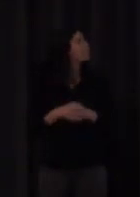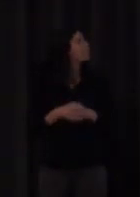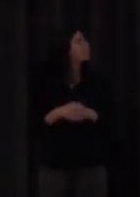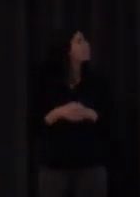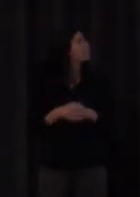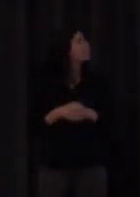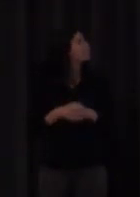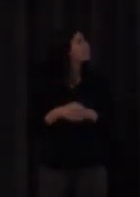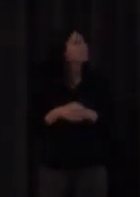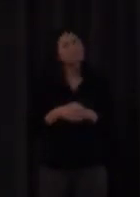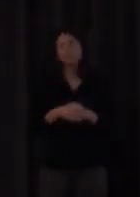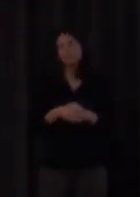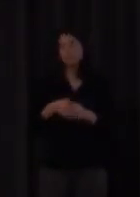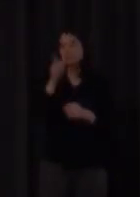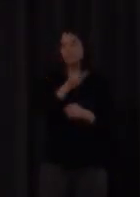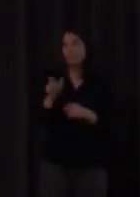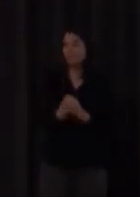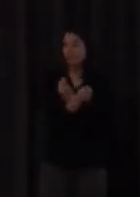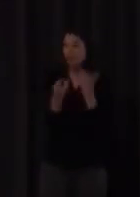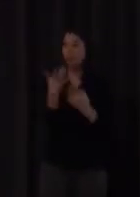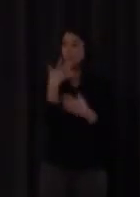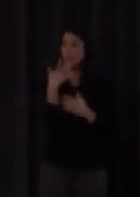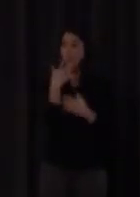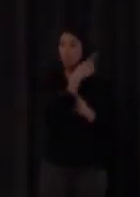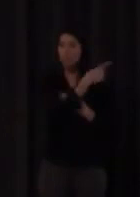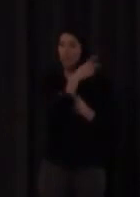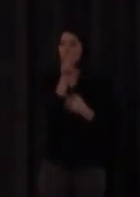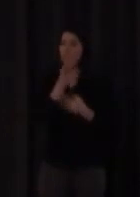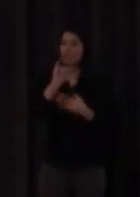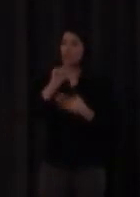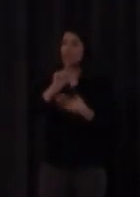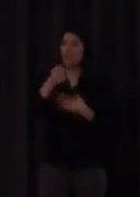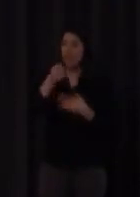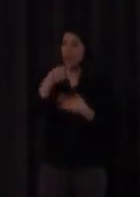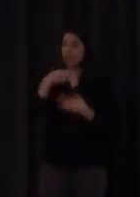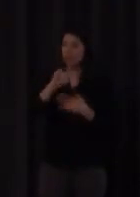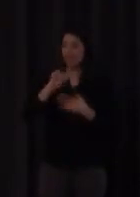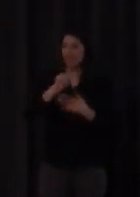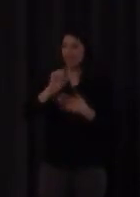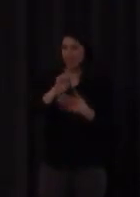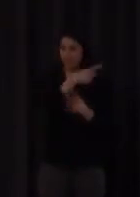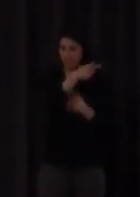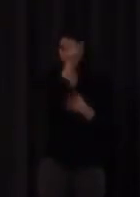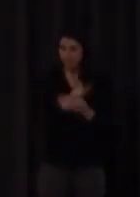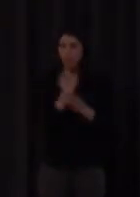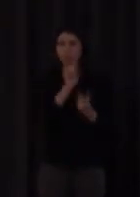algunas personas como el maestro Francisco Fernández Villabrille antes también Bebian